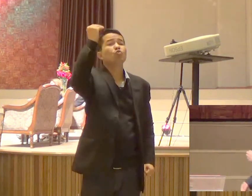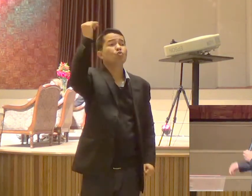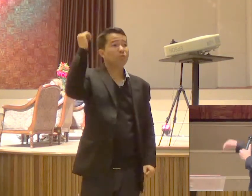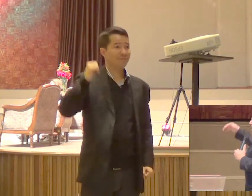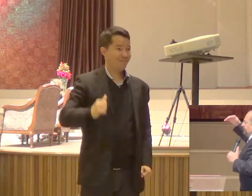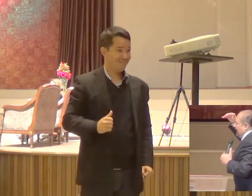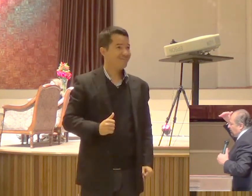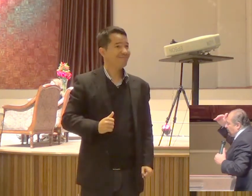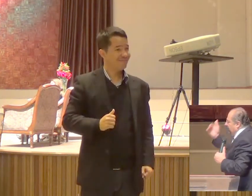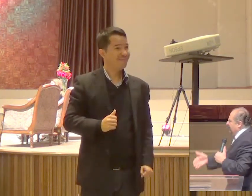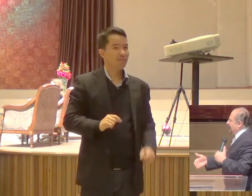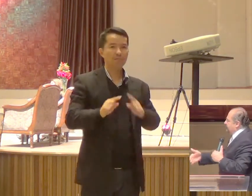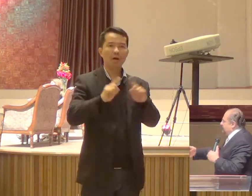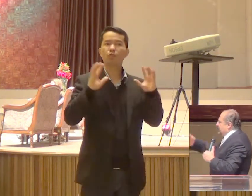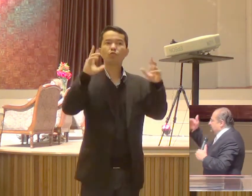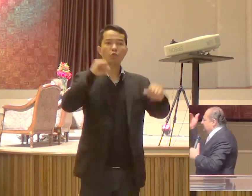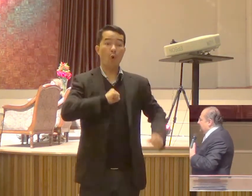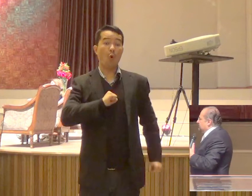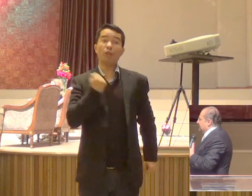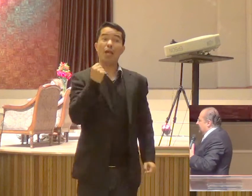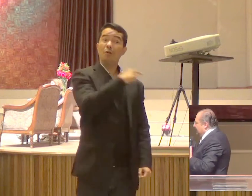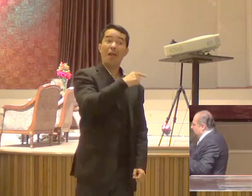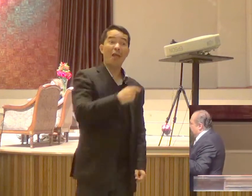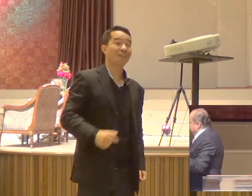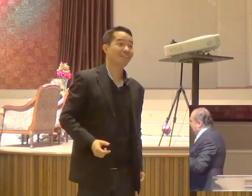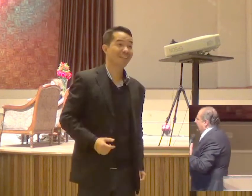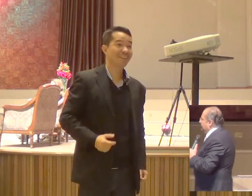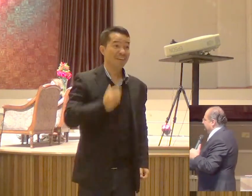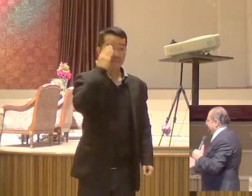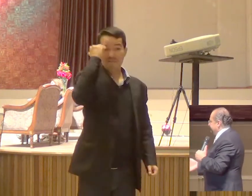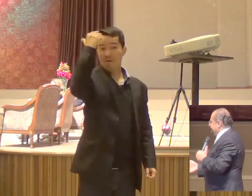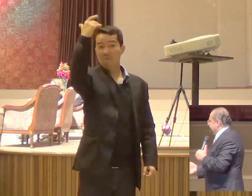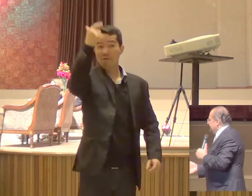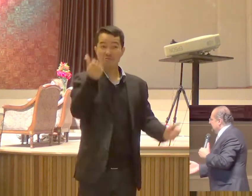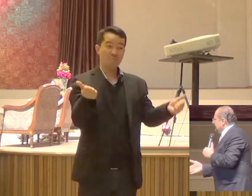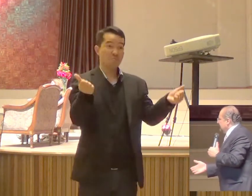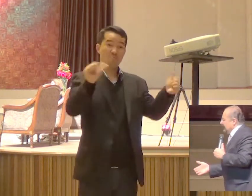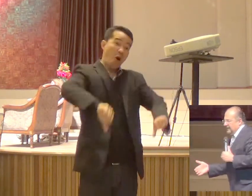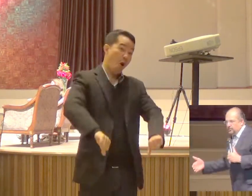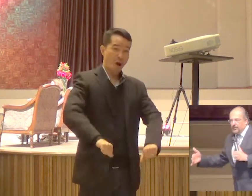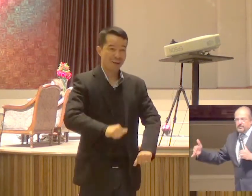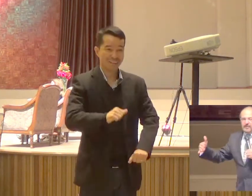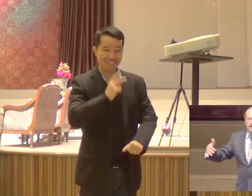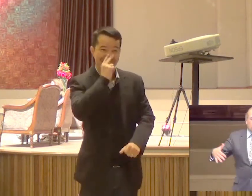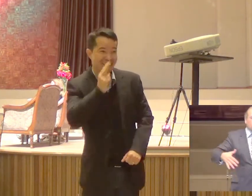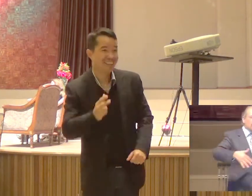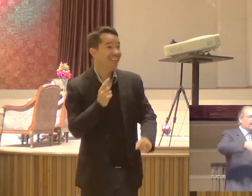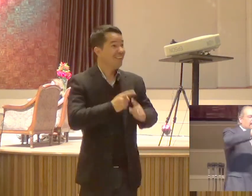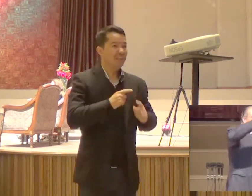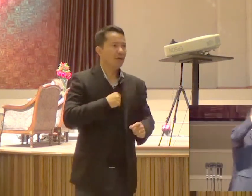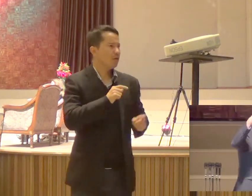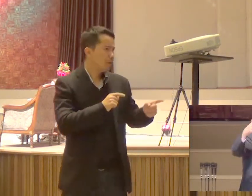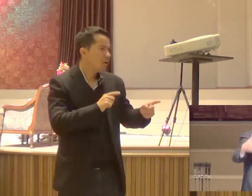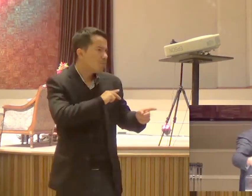Onde Paulo ia Tinha gente Querendo matá-lo Querendo fazer Alguma Alguma